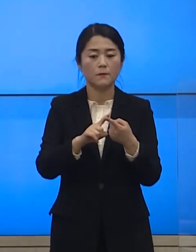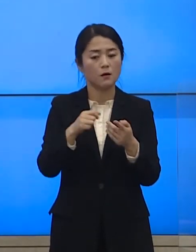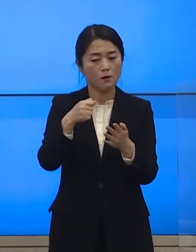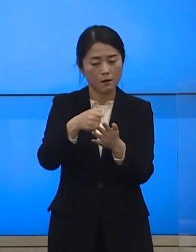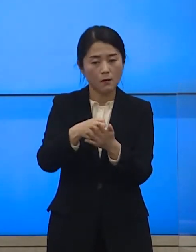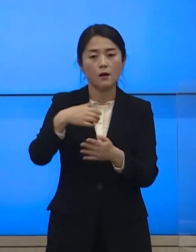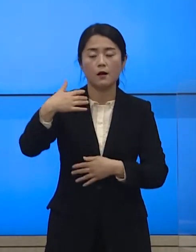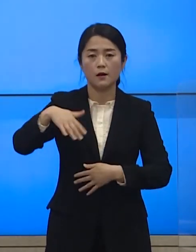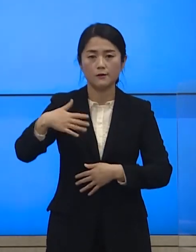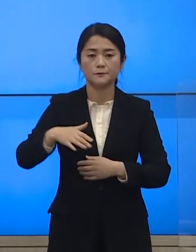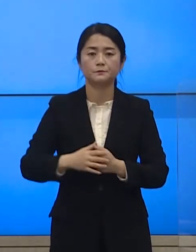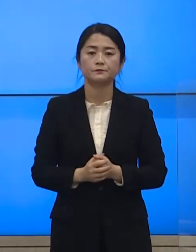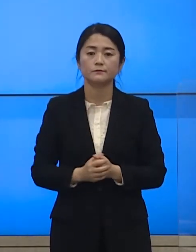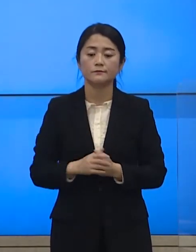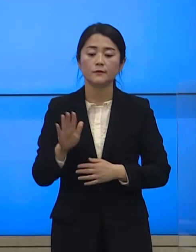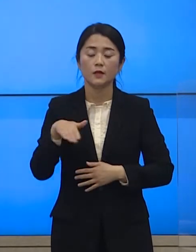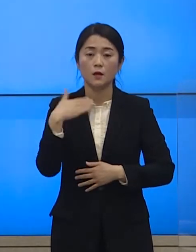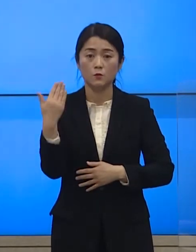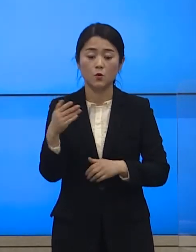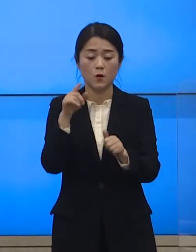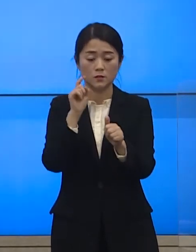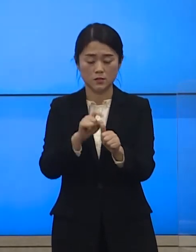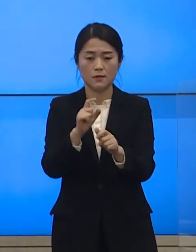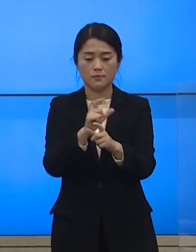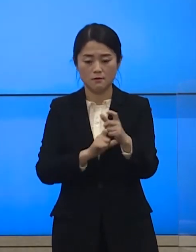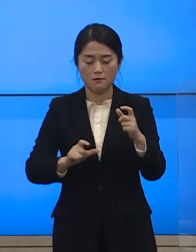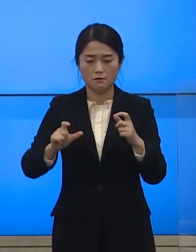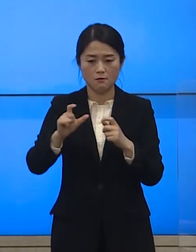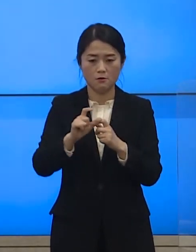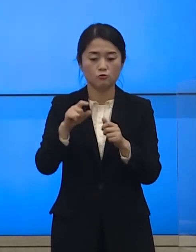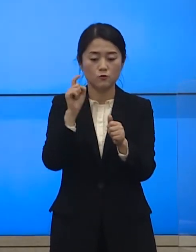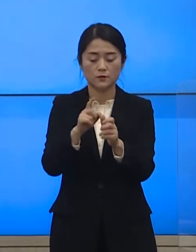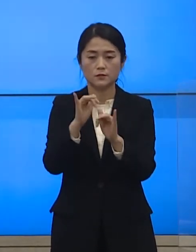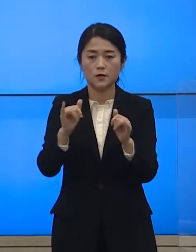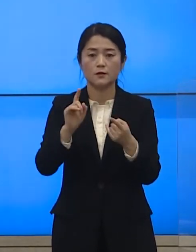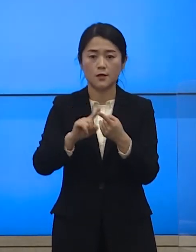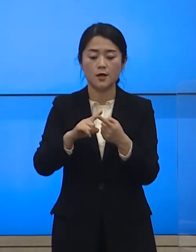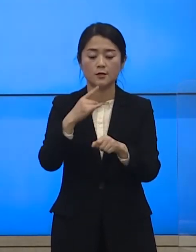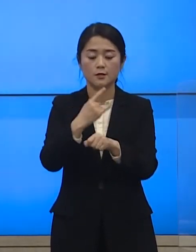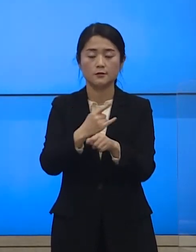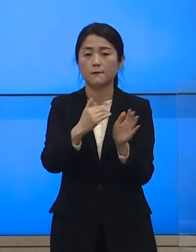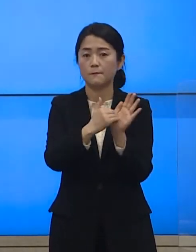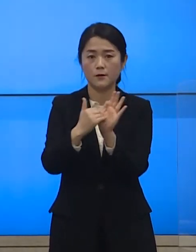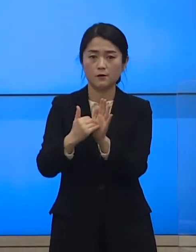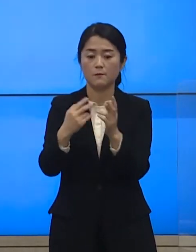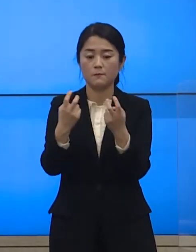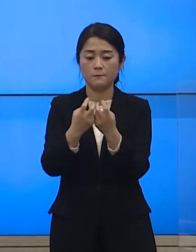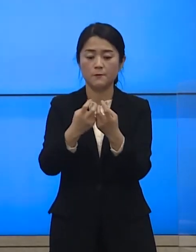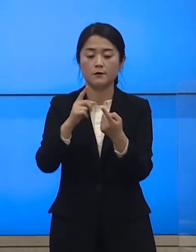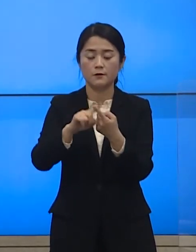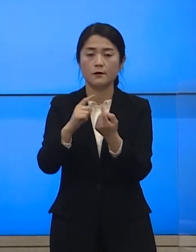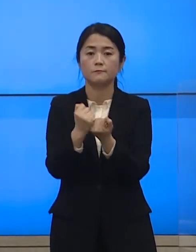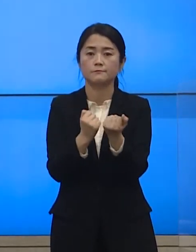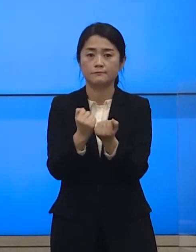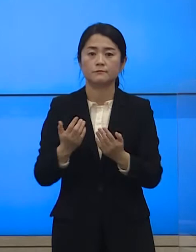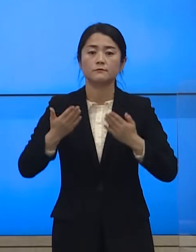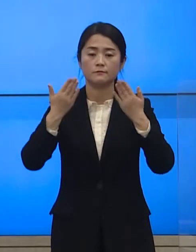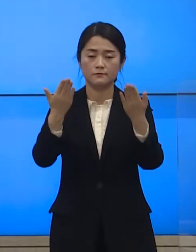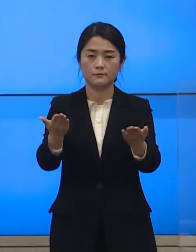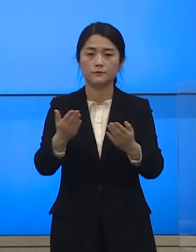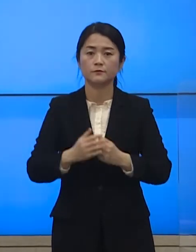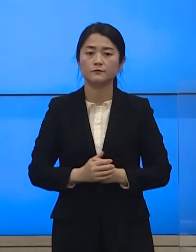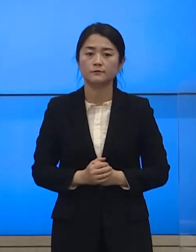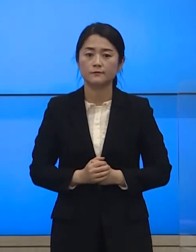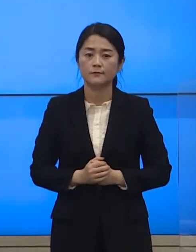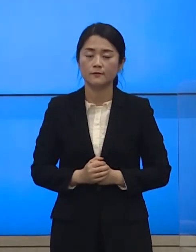다음으로 확진자 추가 발생에 따른 의성군의 방역조치에 대해 말씀드리겠습니다